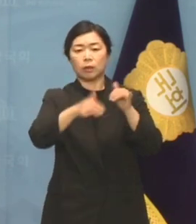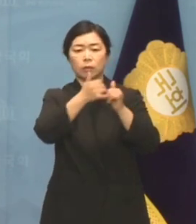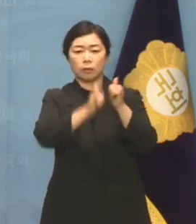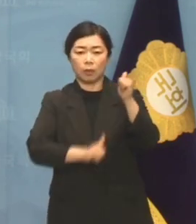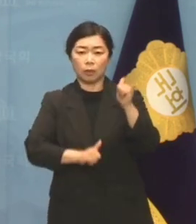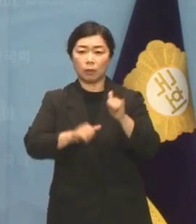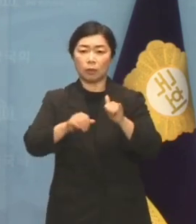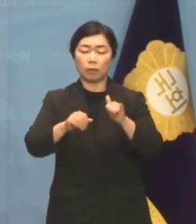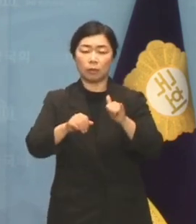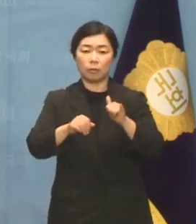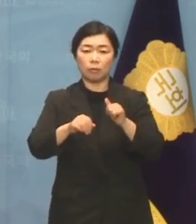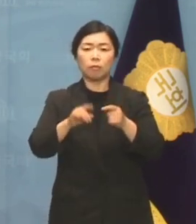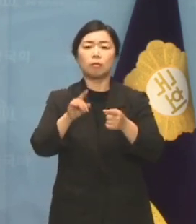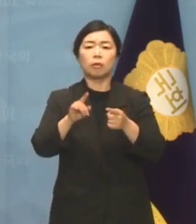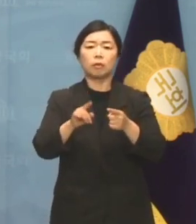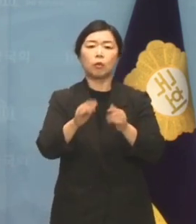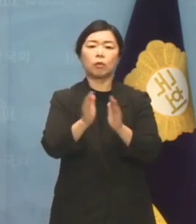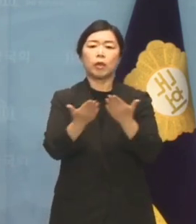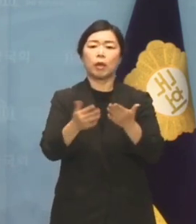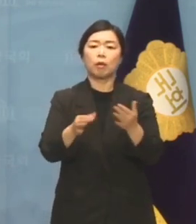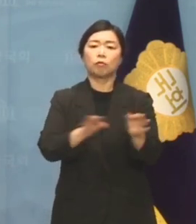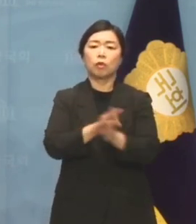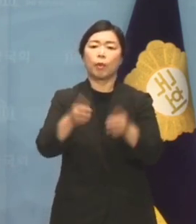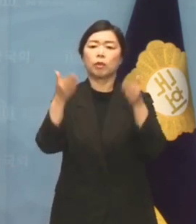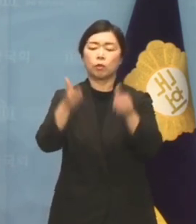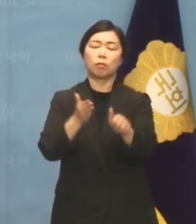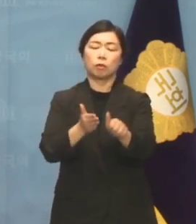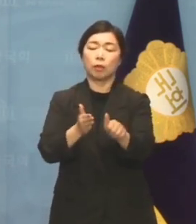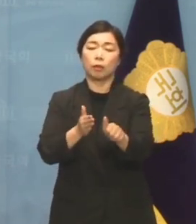집중하시기를 권합니다.